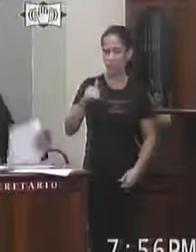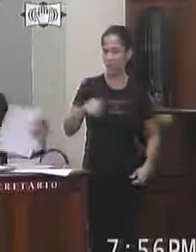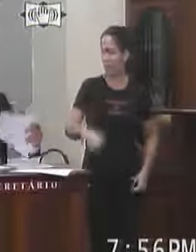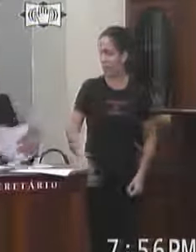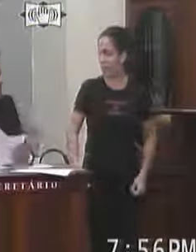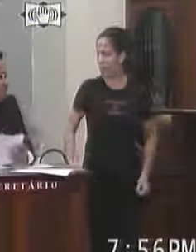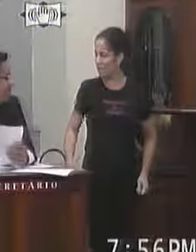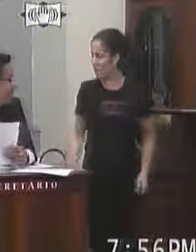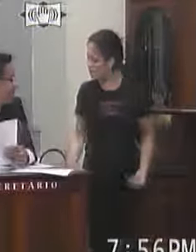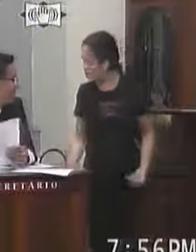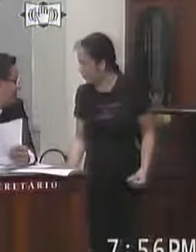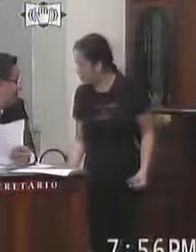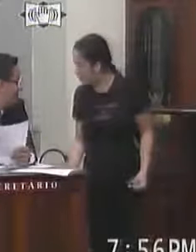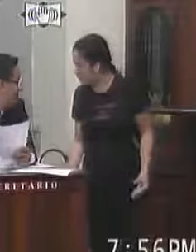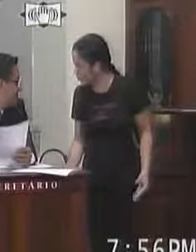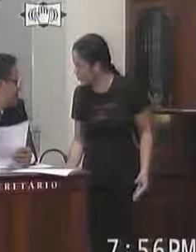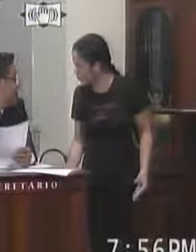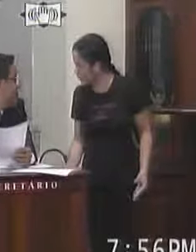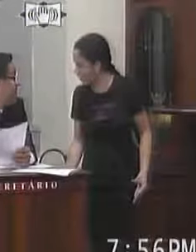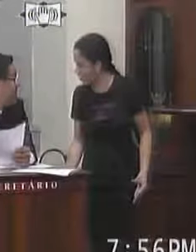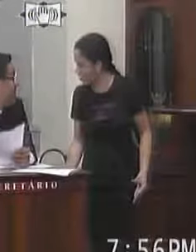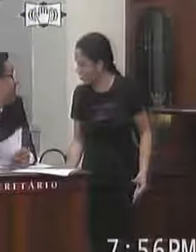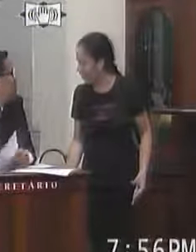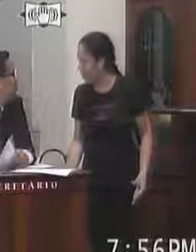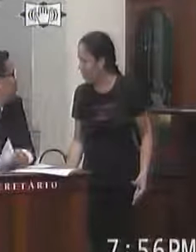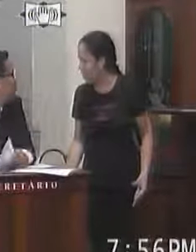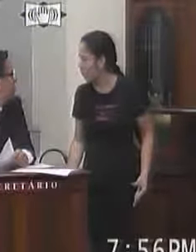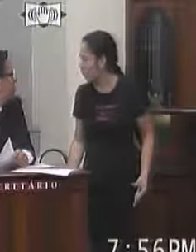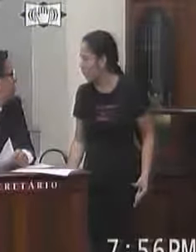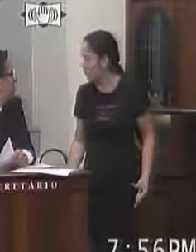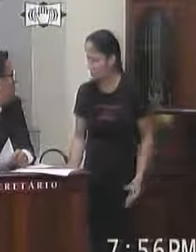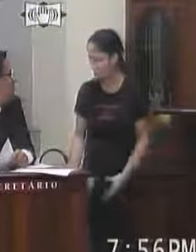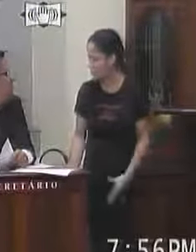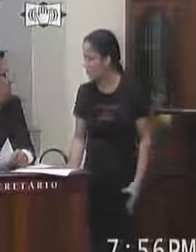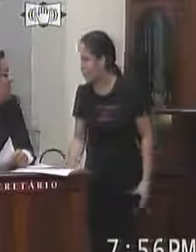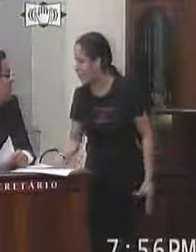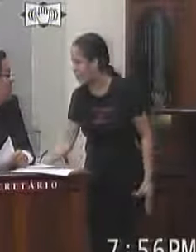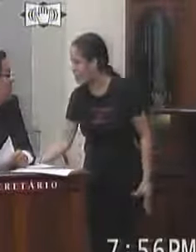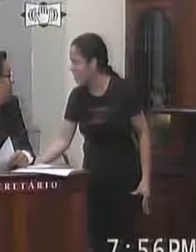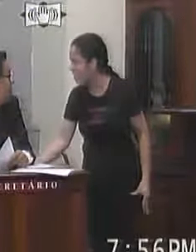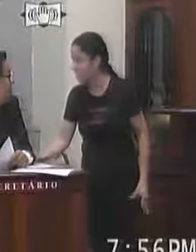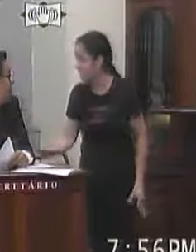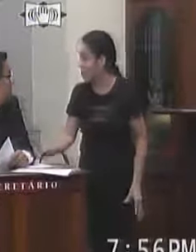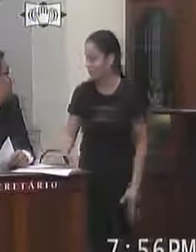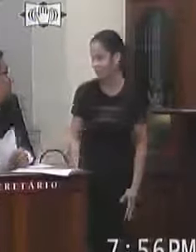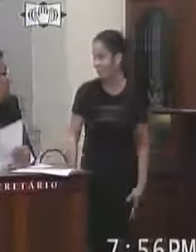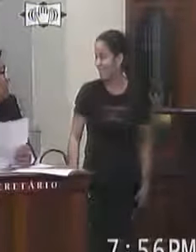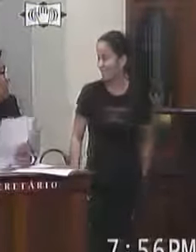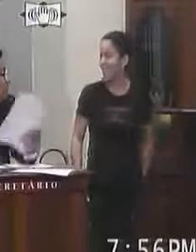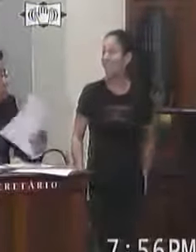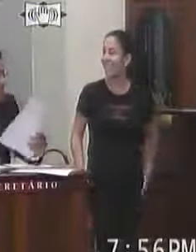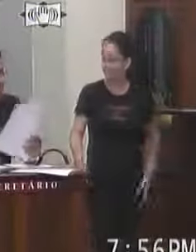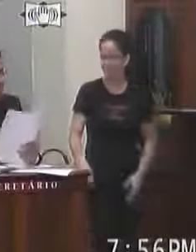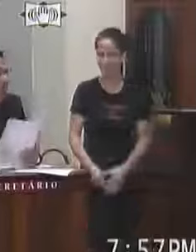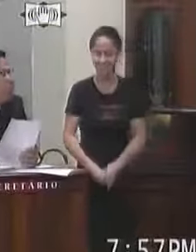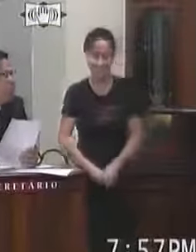em discussão o requerimento do novo colega não tendo quem querer discutir aprovado